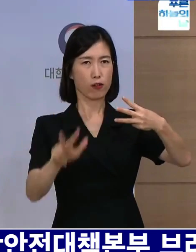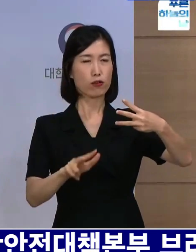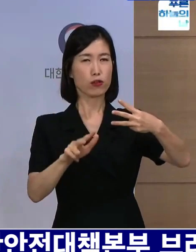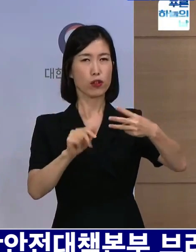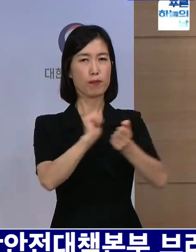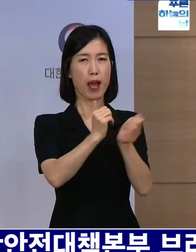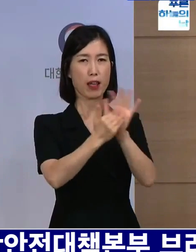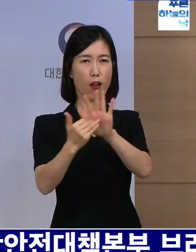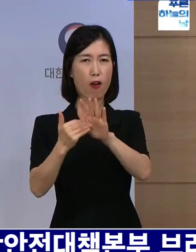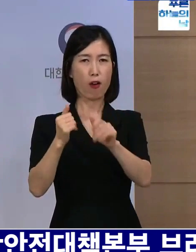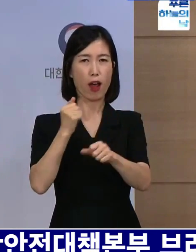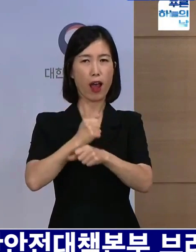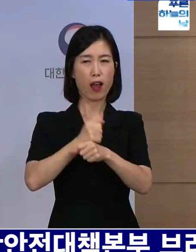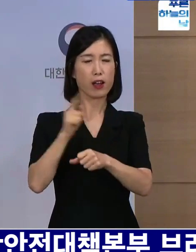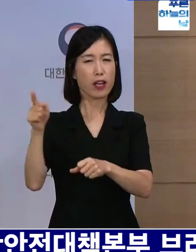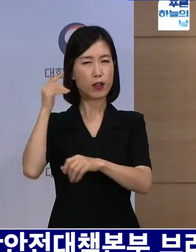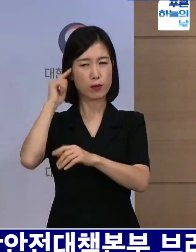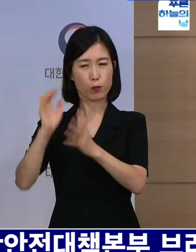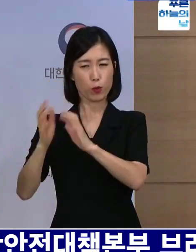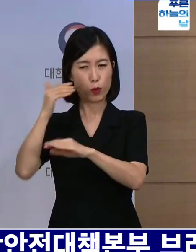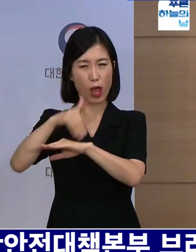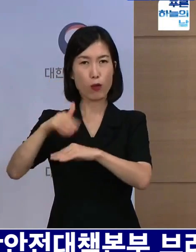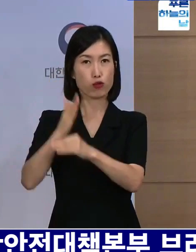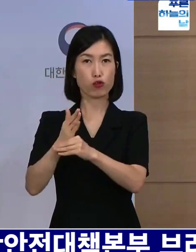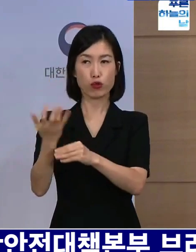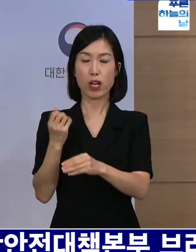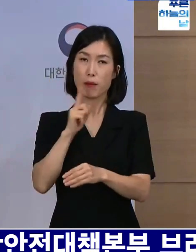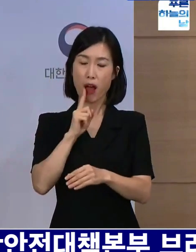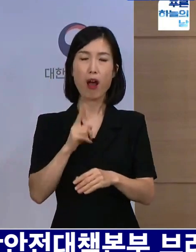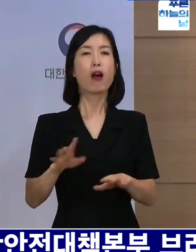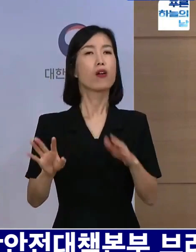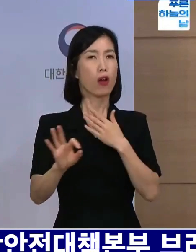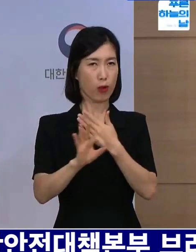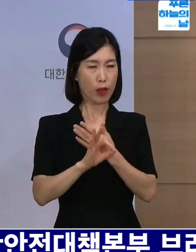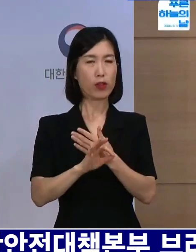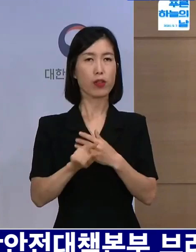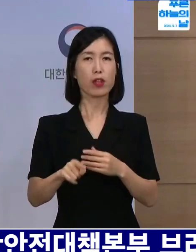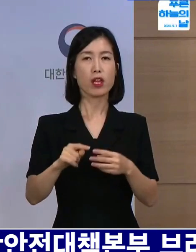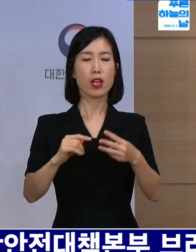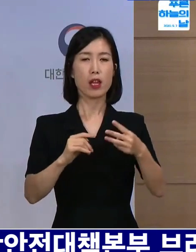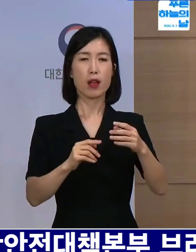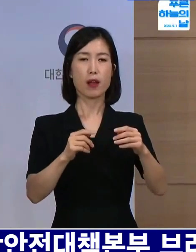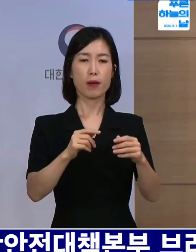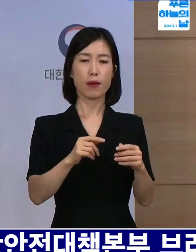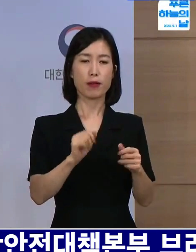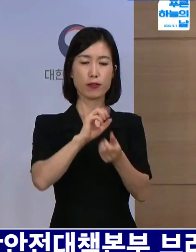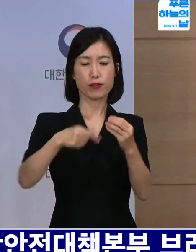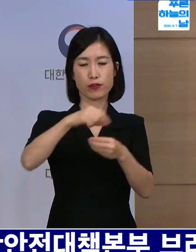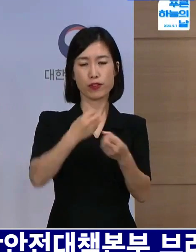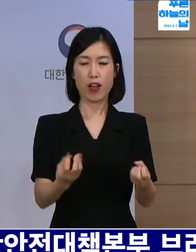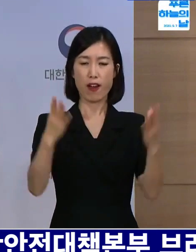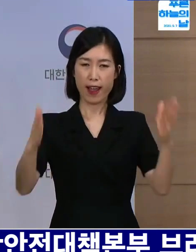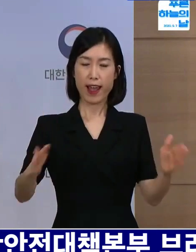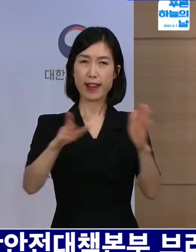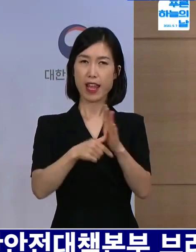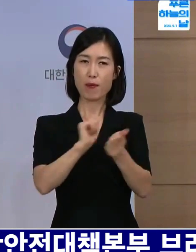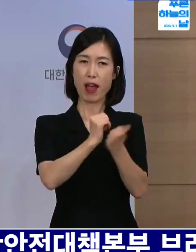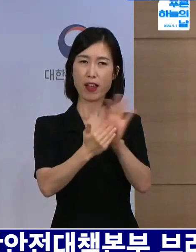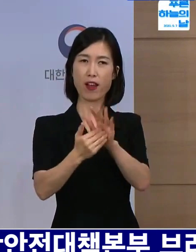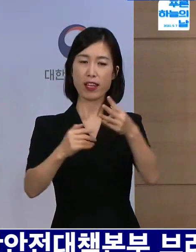방역 조치를 검토 예정이라고 되어 있습니다. 그렇다면 이 검토 결과는 언제쯤 나오는 것인지 궁금합니다.